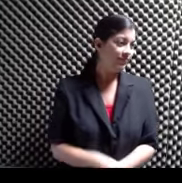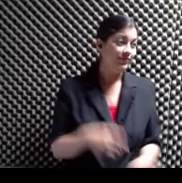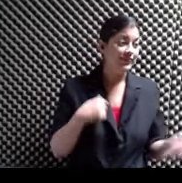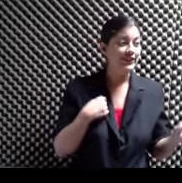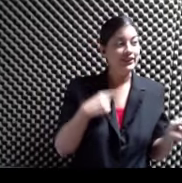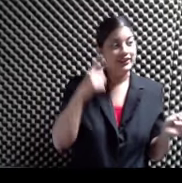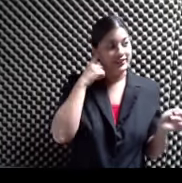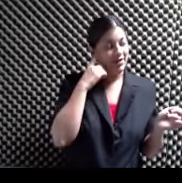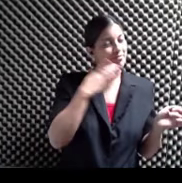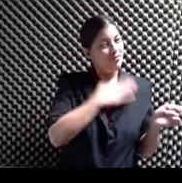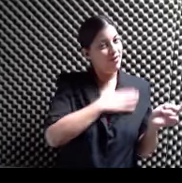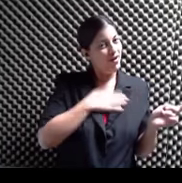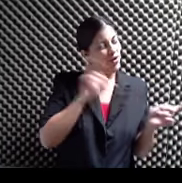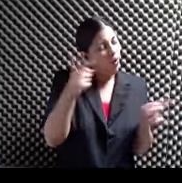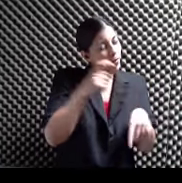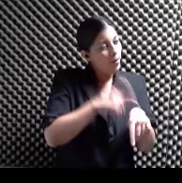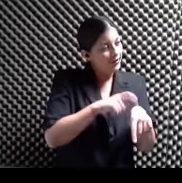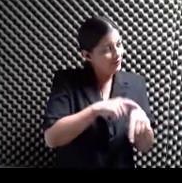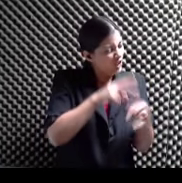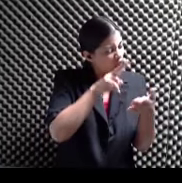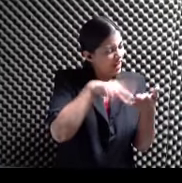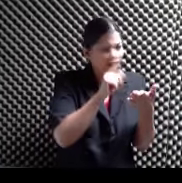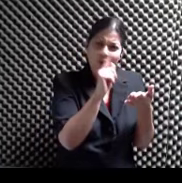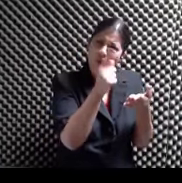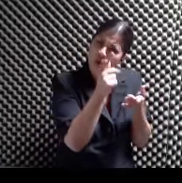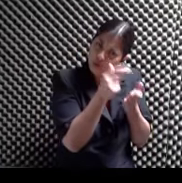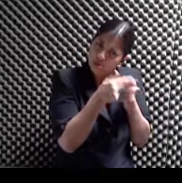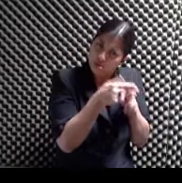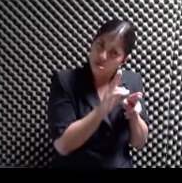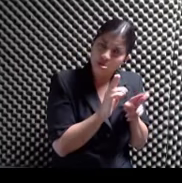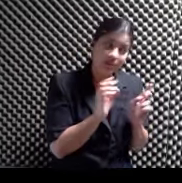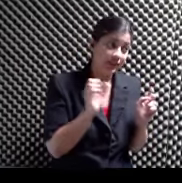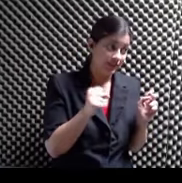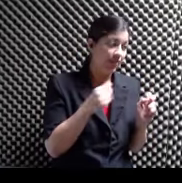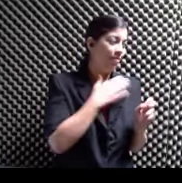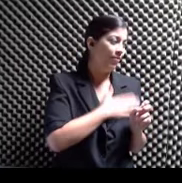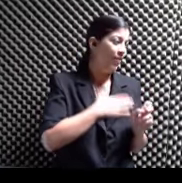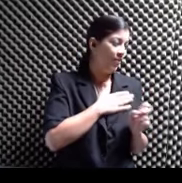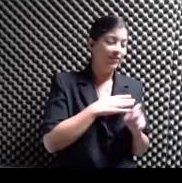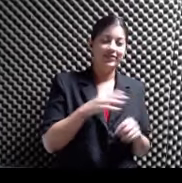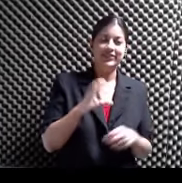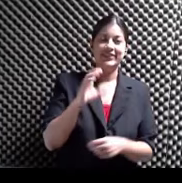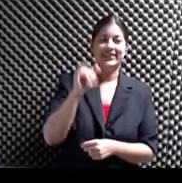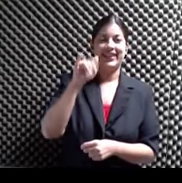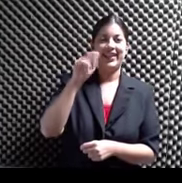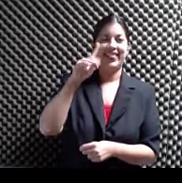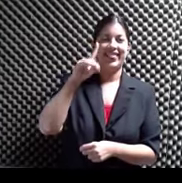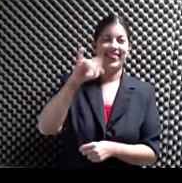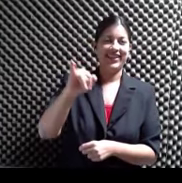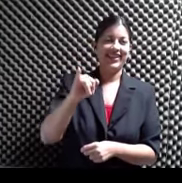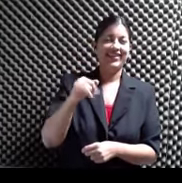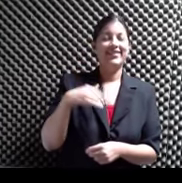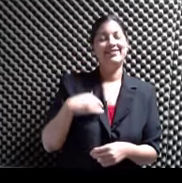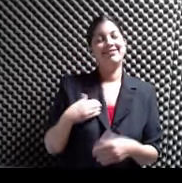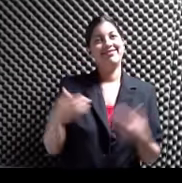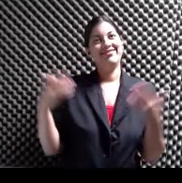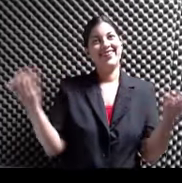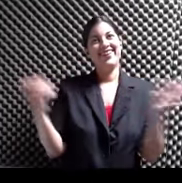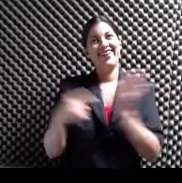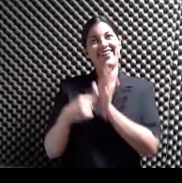momentito A leer uno Claro Que no nos lea Cindy Y ya que Mayra está aquí La estamos tirando Al medio también Vamos a